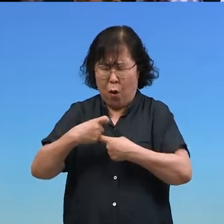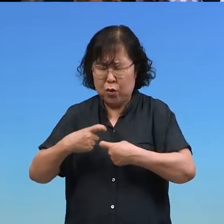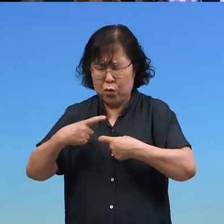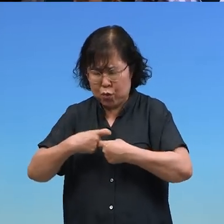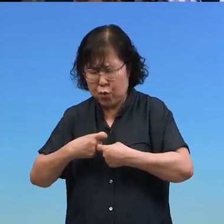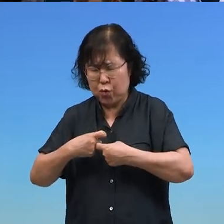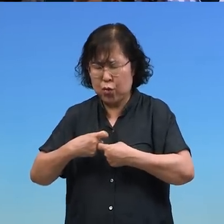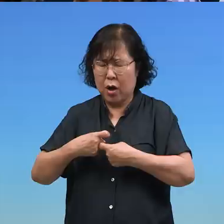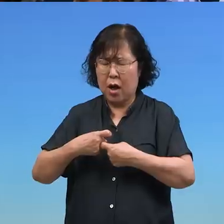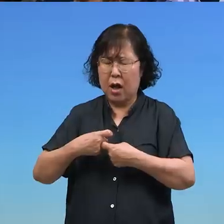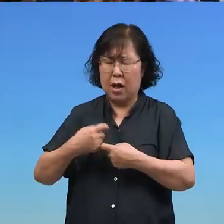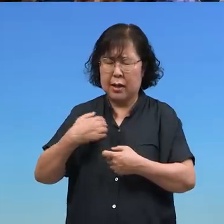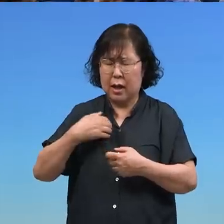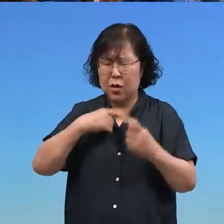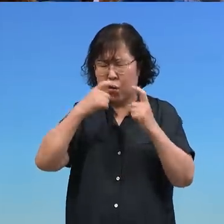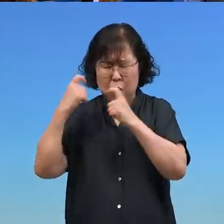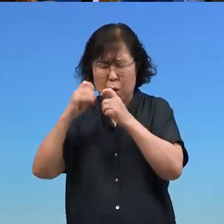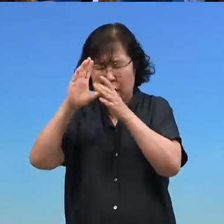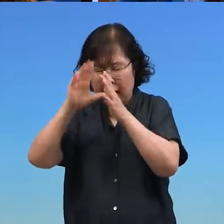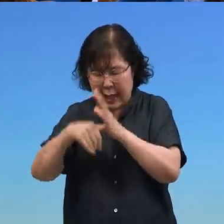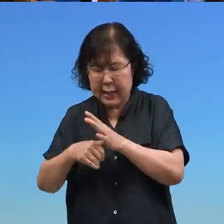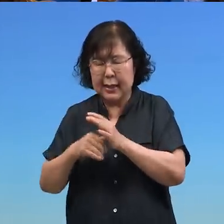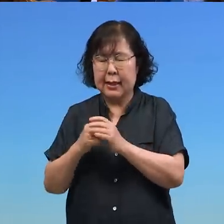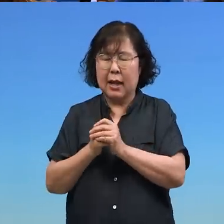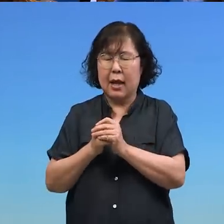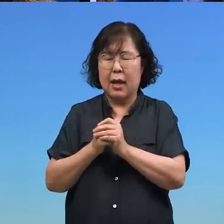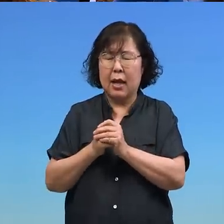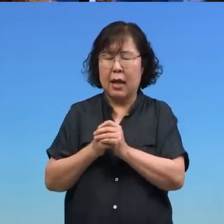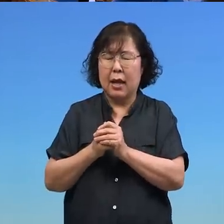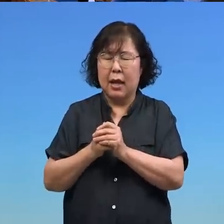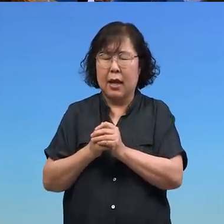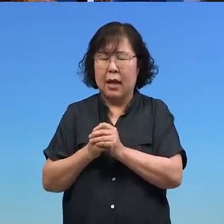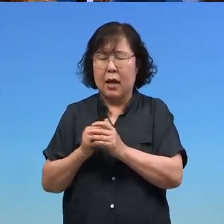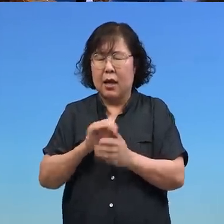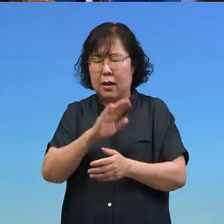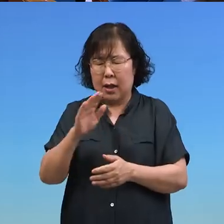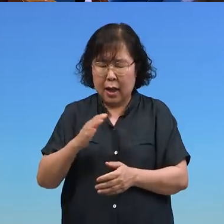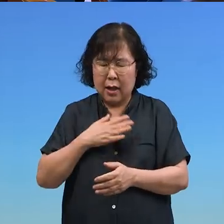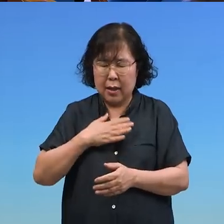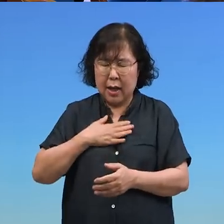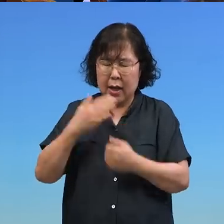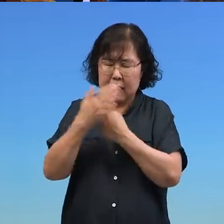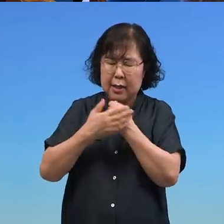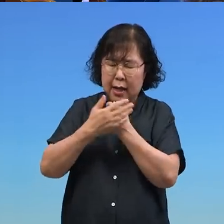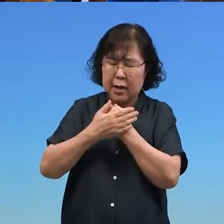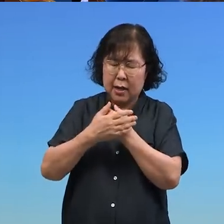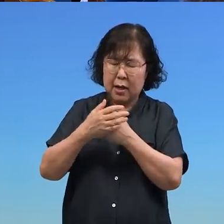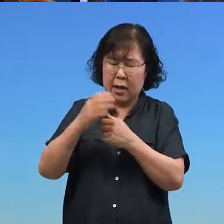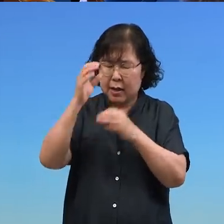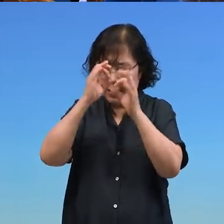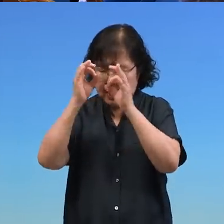두려워하여 주시옵소서 인간의 은혜를 우리에게 이 산지를 우리에게